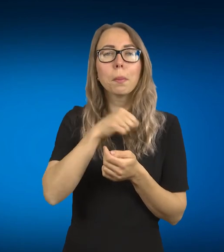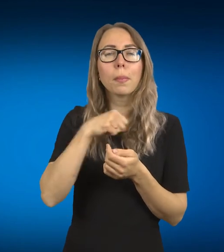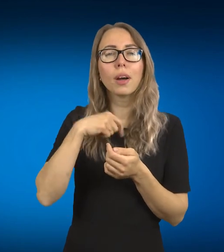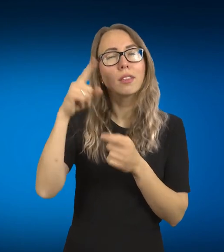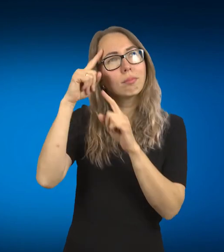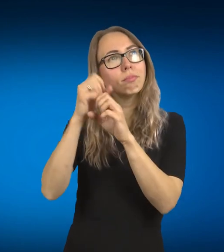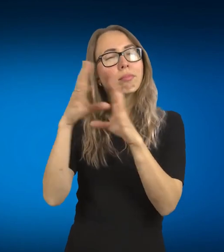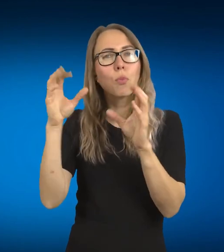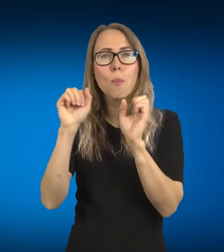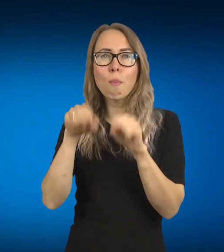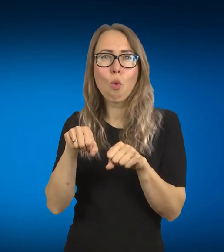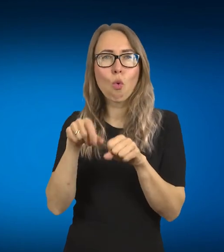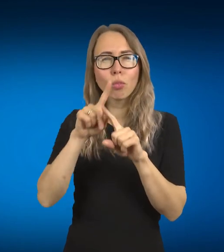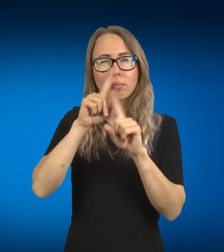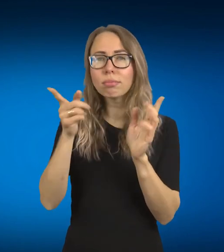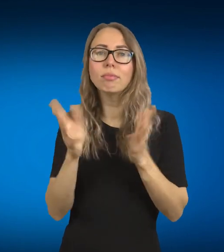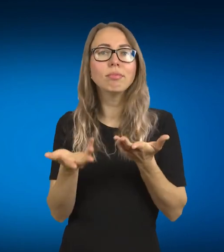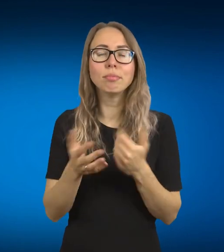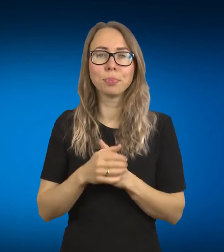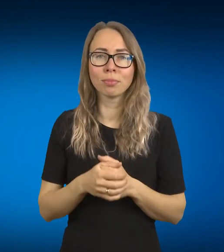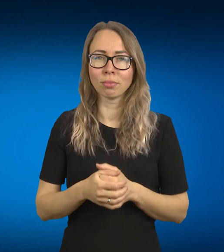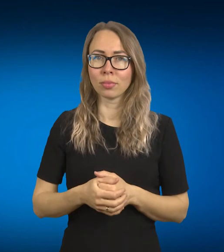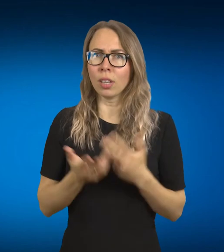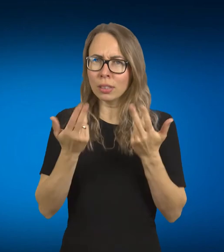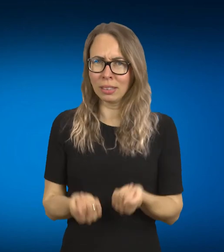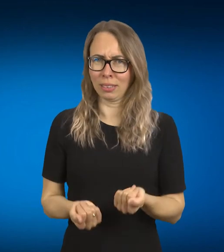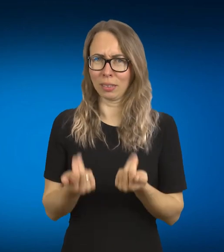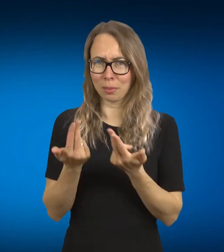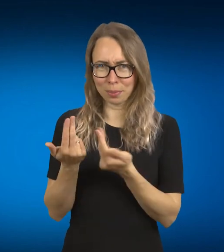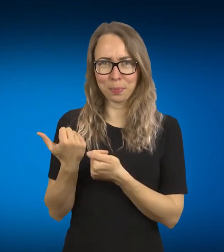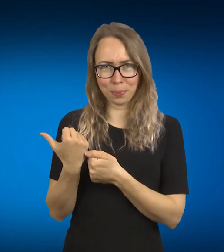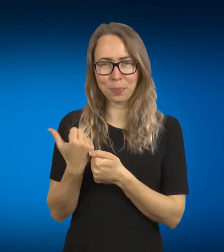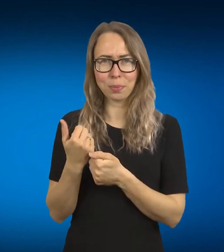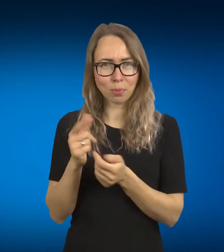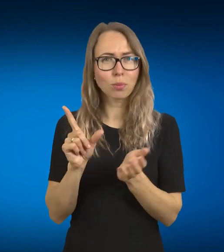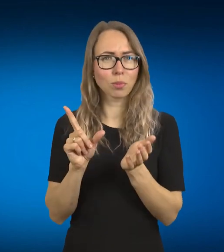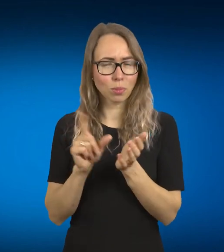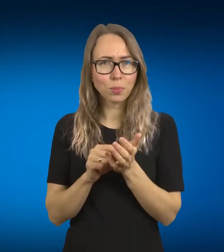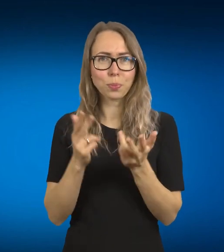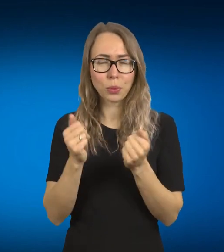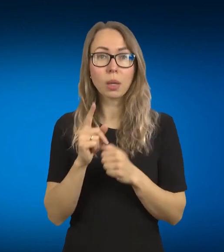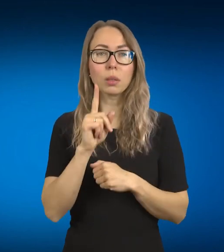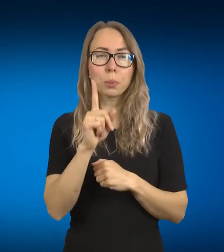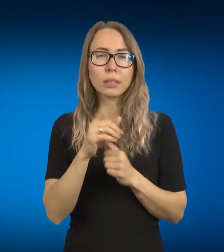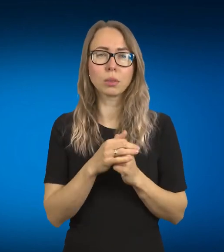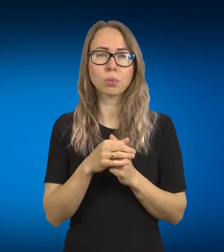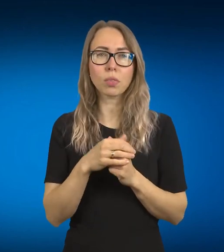Tai čia viena reikšmiškai, bet norėjau pasakyti, kad galbūt mes, nu, nebūsim tie, kur išrasim kažkokį dviratį ar